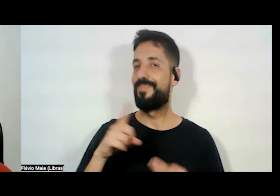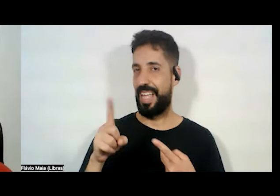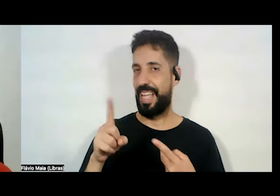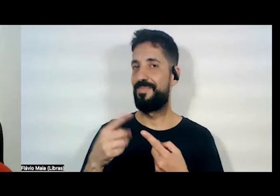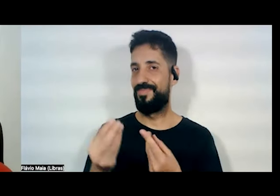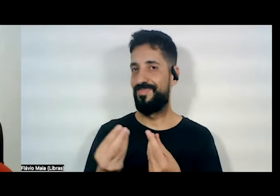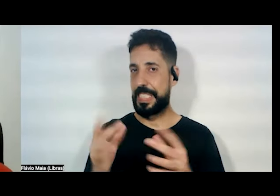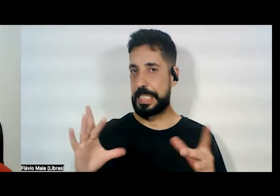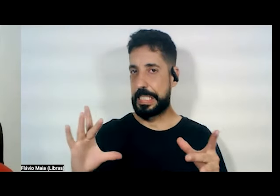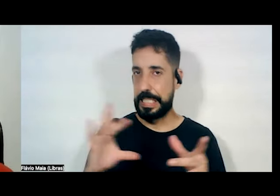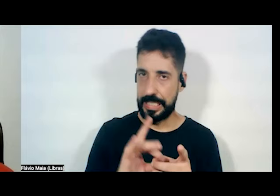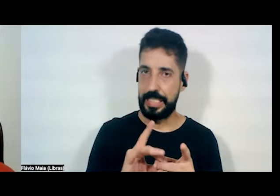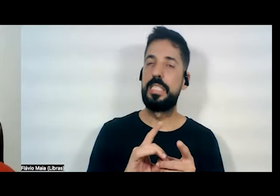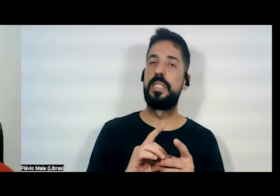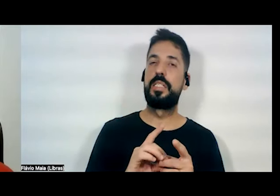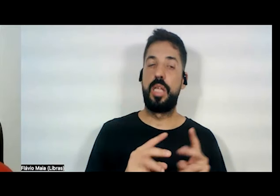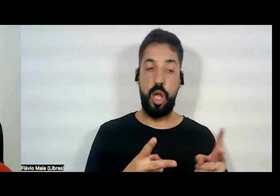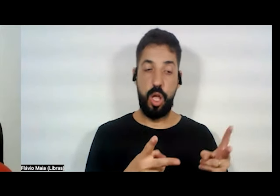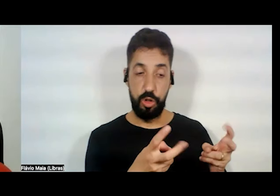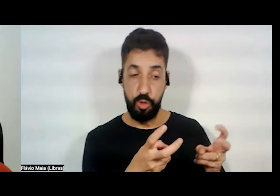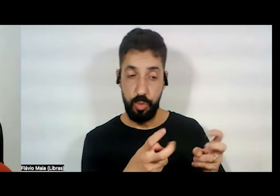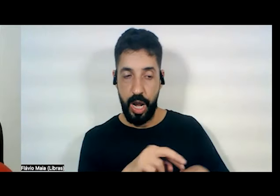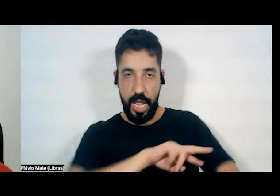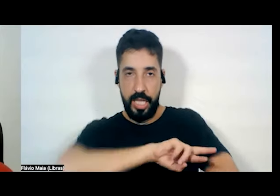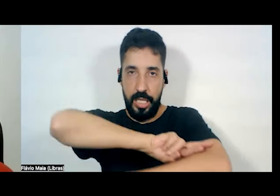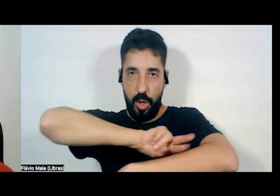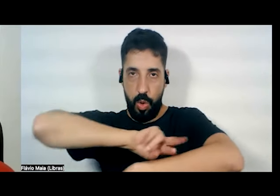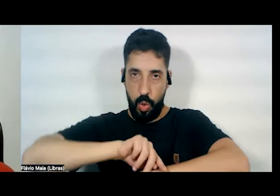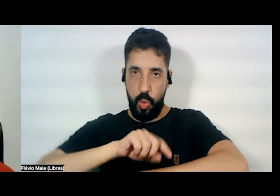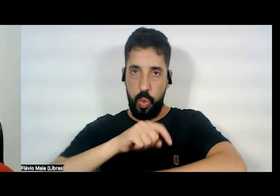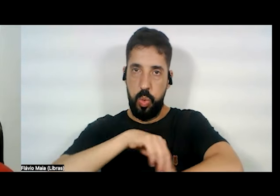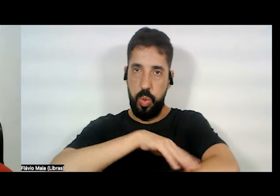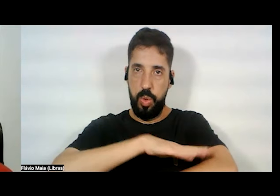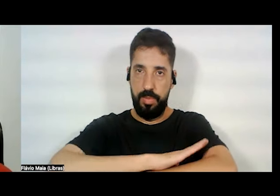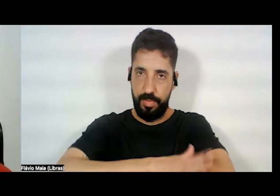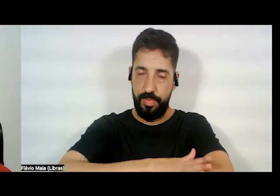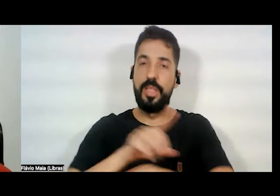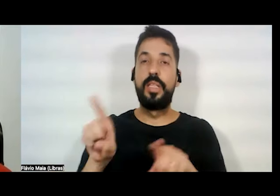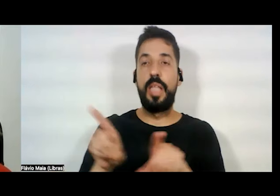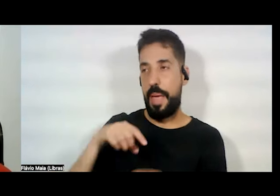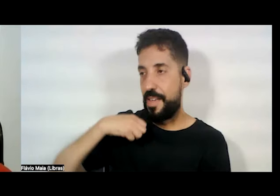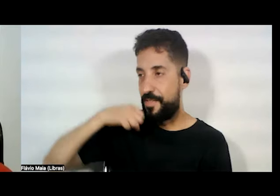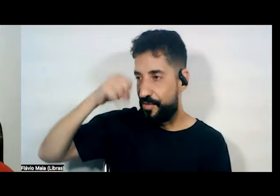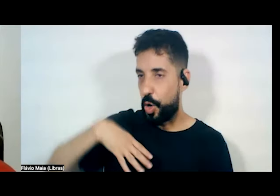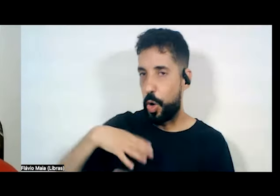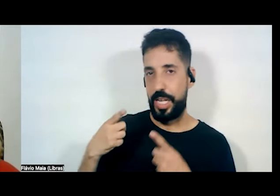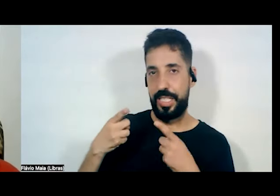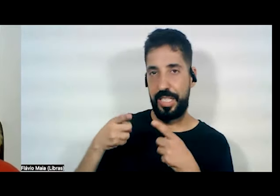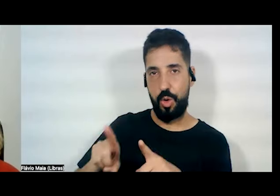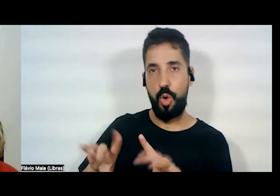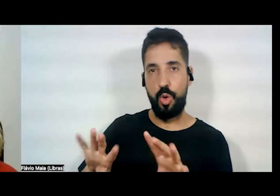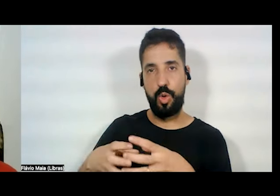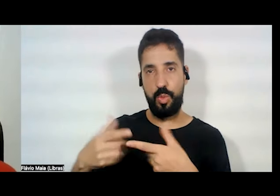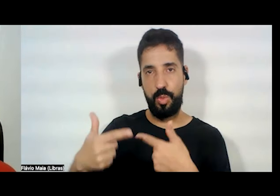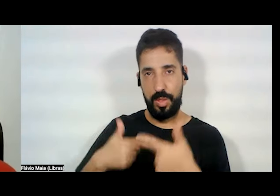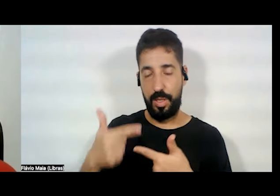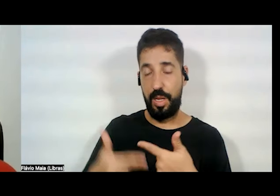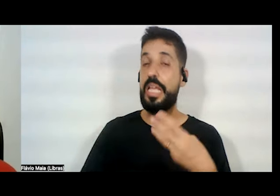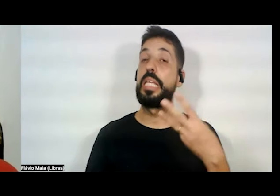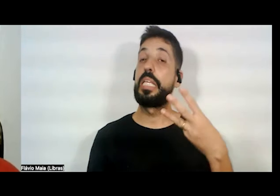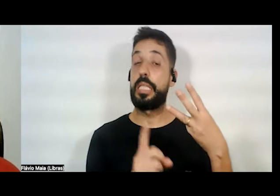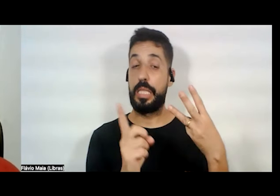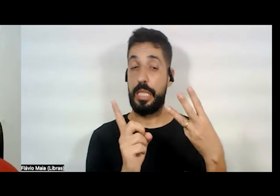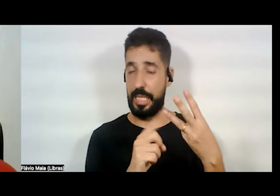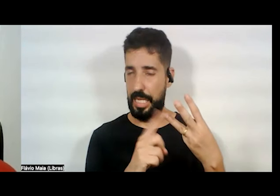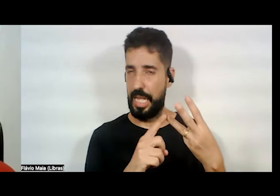entre a exploração racial e a violência contra a classe trabalhadora. E o terceiro aspecto, que às vezes